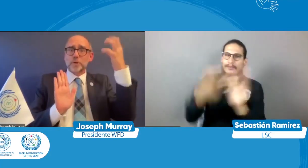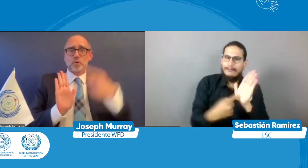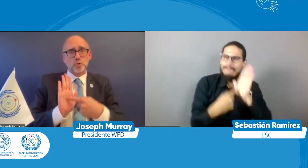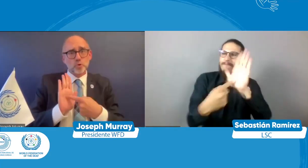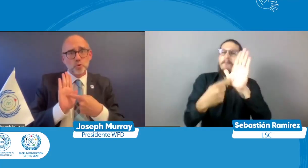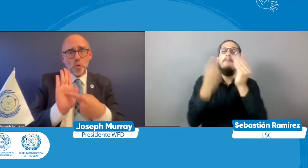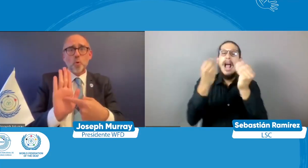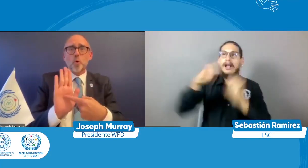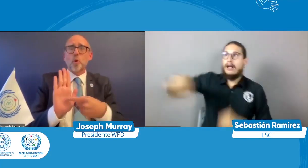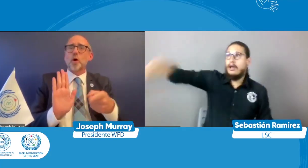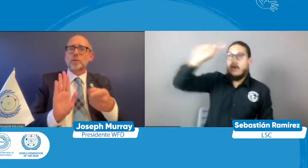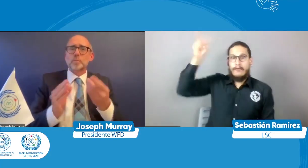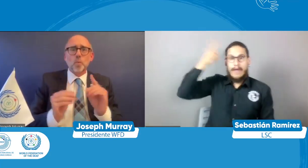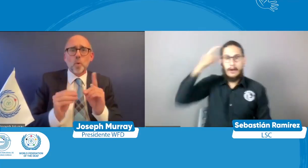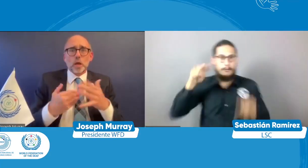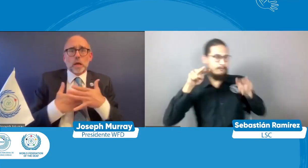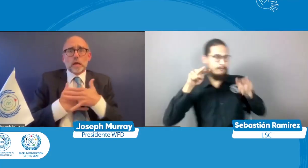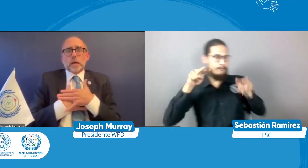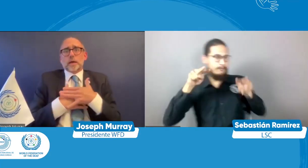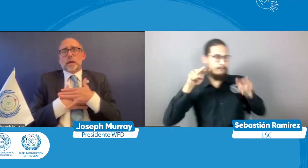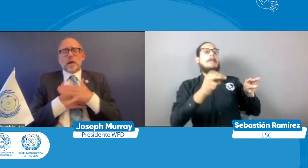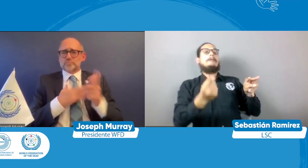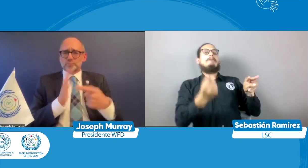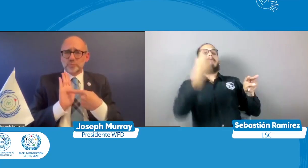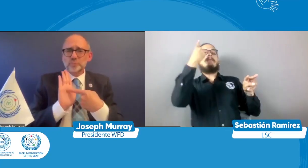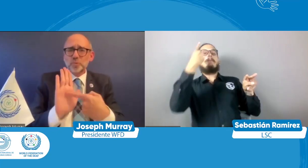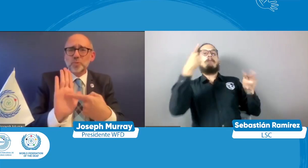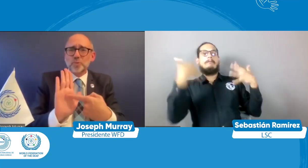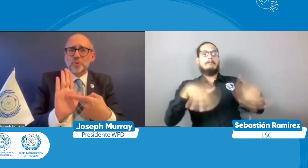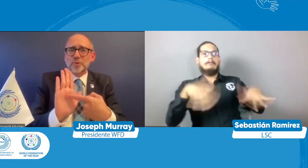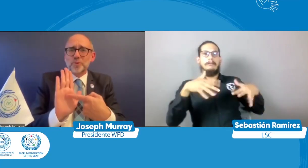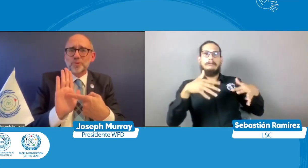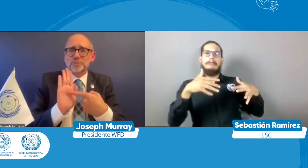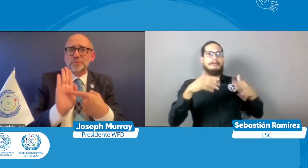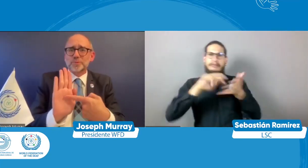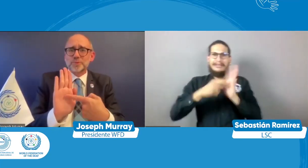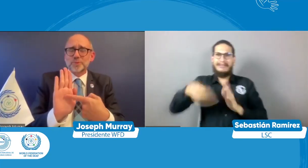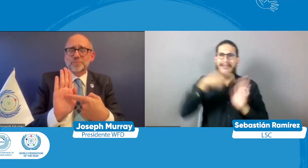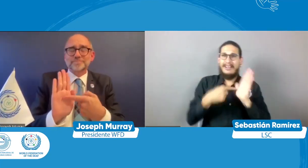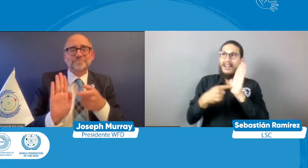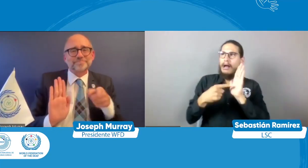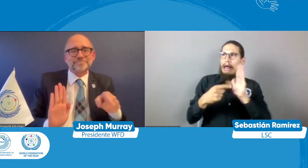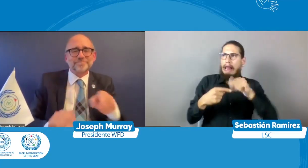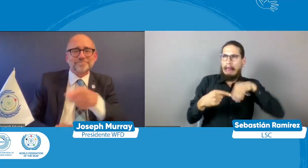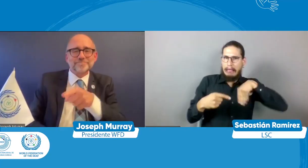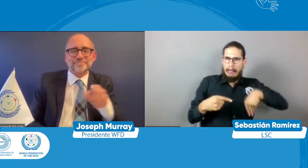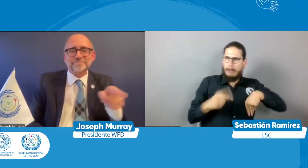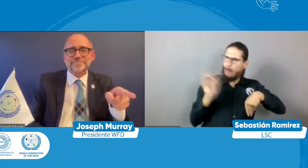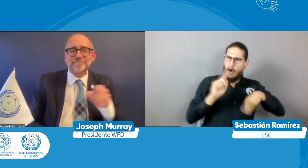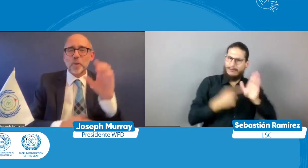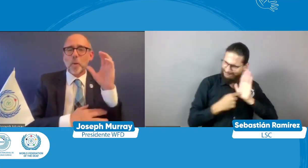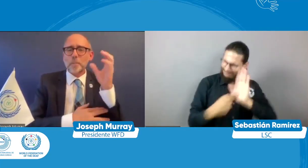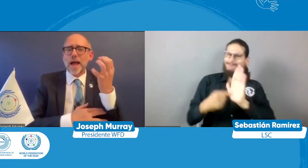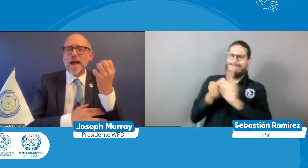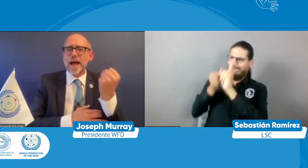de incidencia de abogacía que lo muestren a los gobiernos y que no les dé miedo que se empoderen y lo puedan mostrar